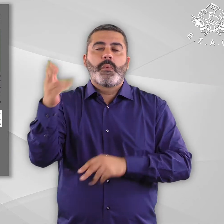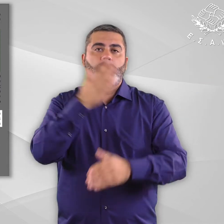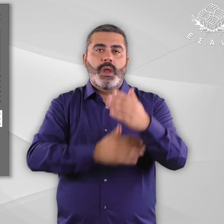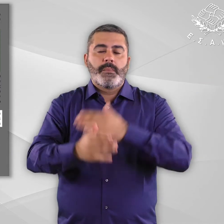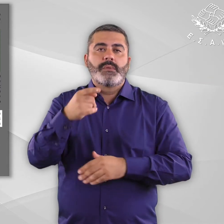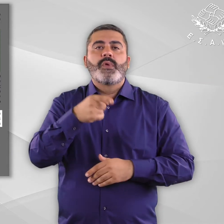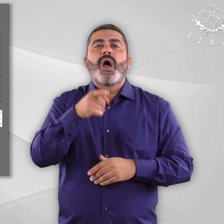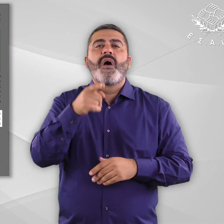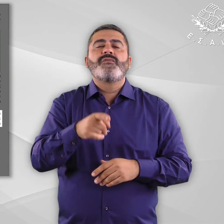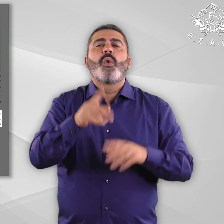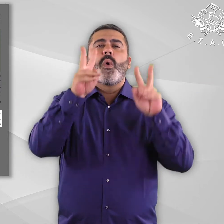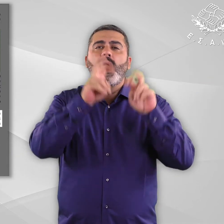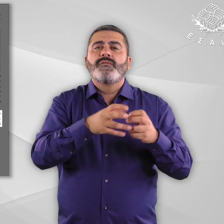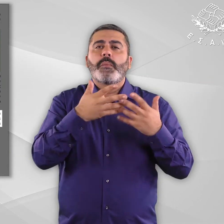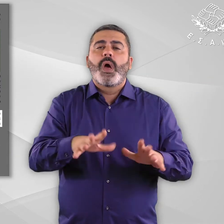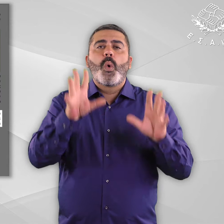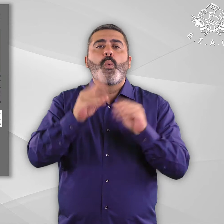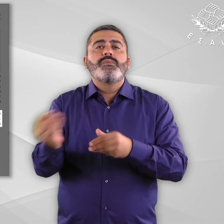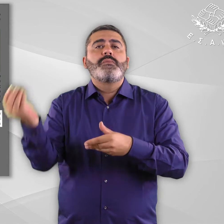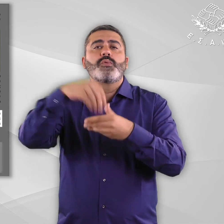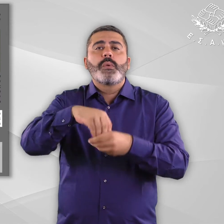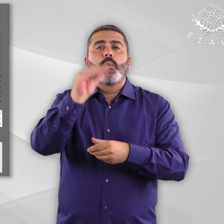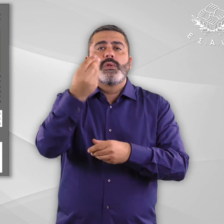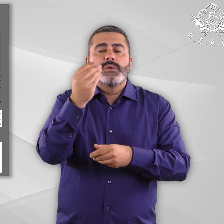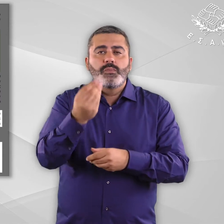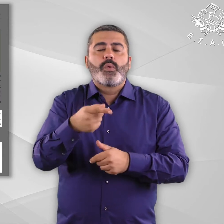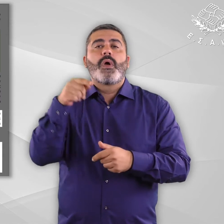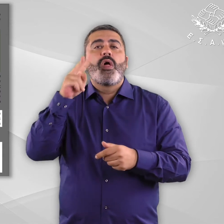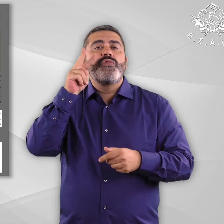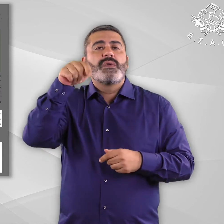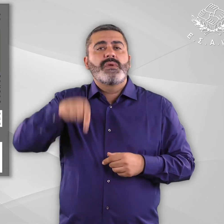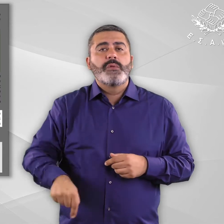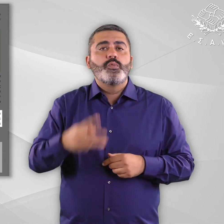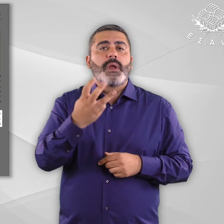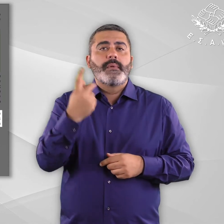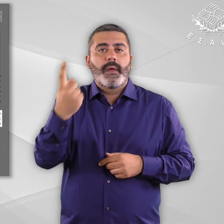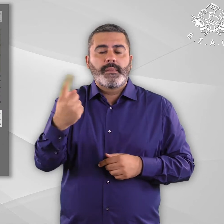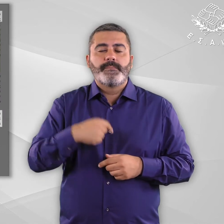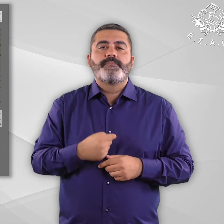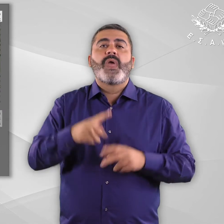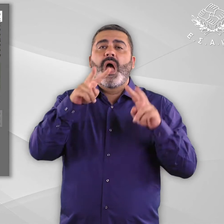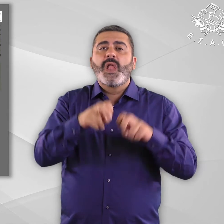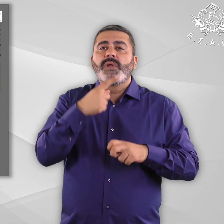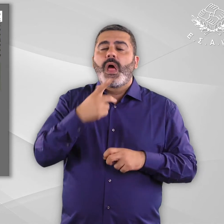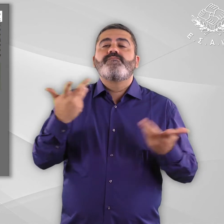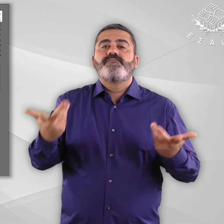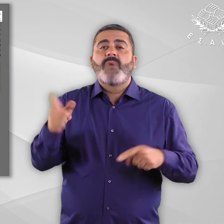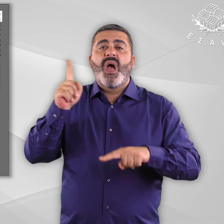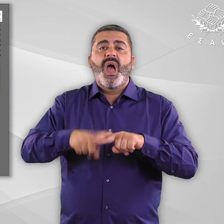συμμετοχής σε κοινωνικές και πολιτιστικές δραστηριότητες βλέπε υπό σημείωση 31, διαπιστώνεται ότι οι Έλληνες πολίτες βρίσκονται στις